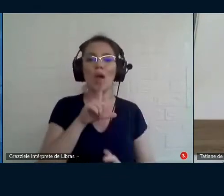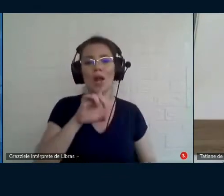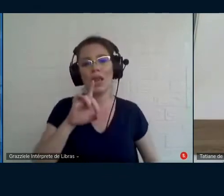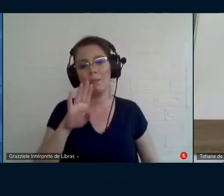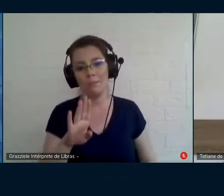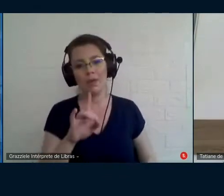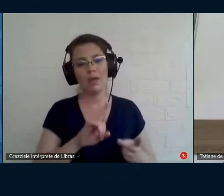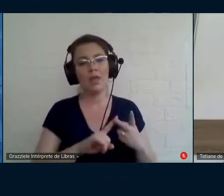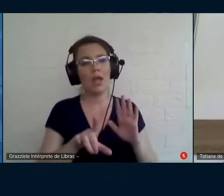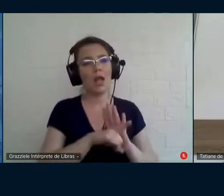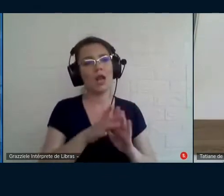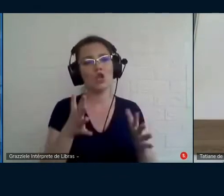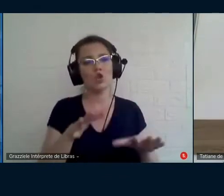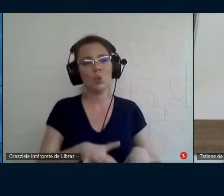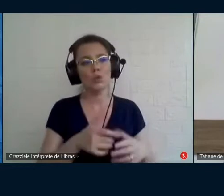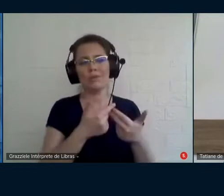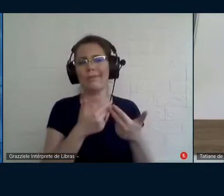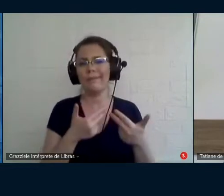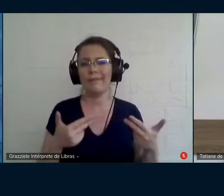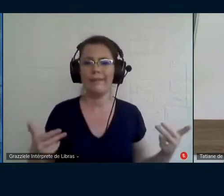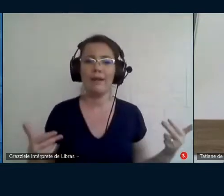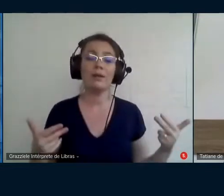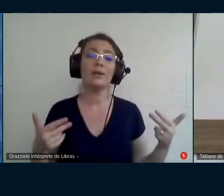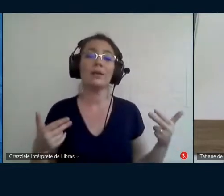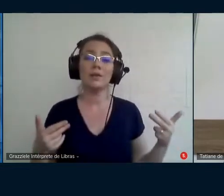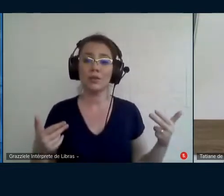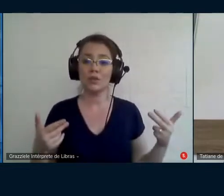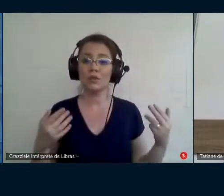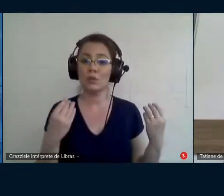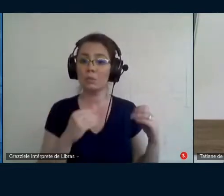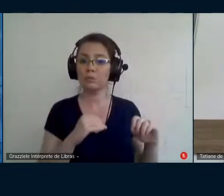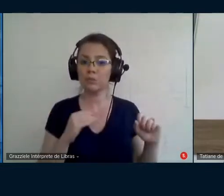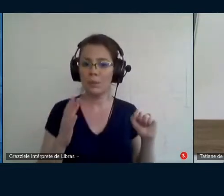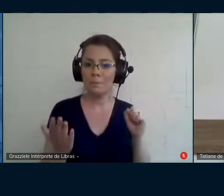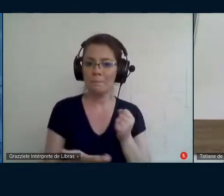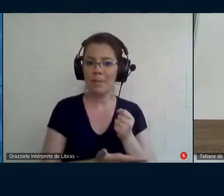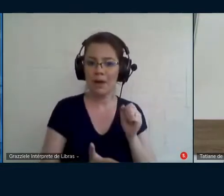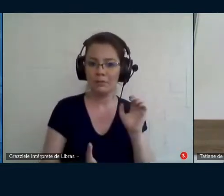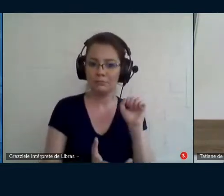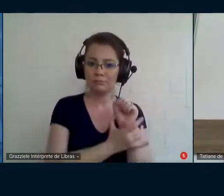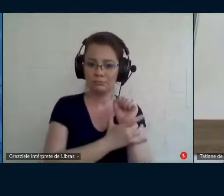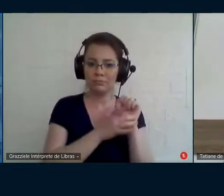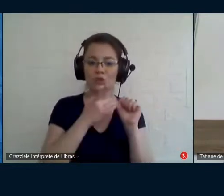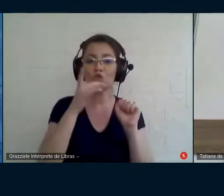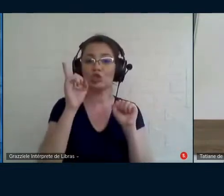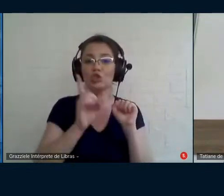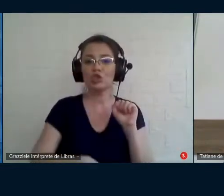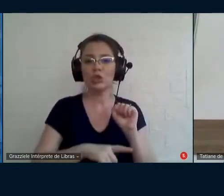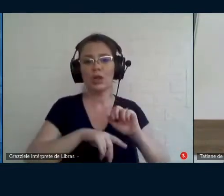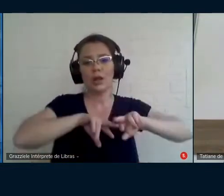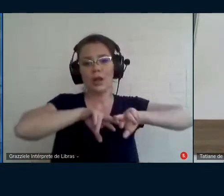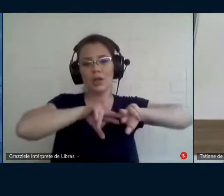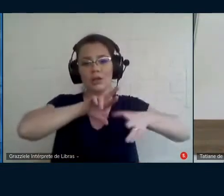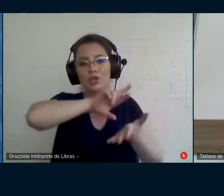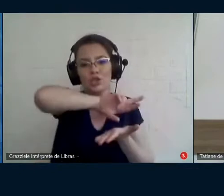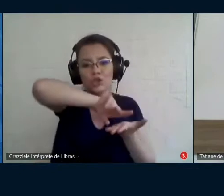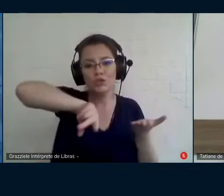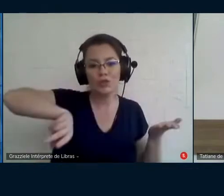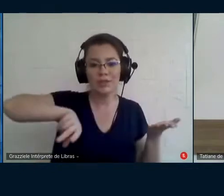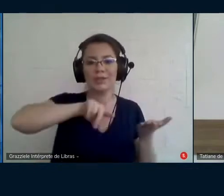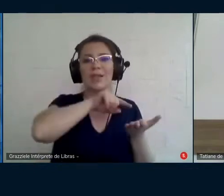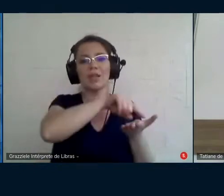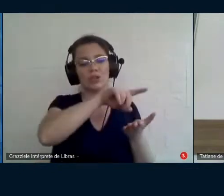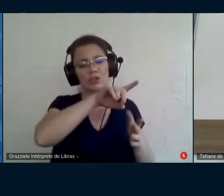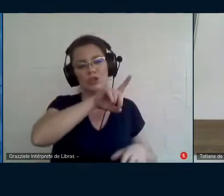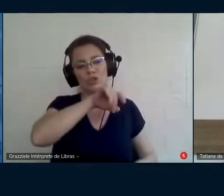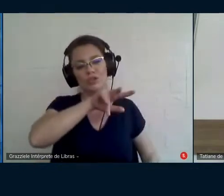então você está muito guarnecida, né? desse direito à diversidade e a diferença linguística que essas